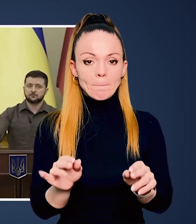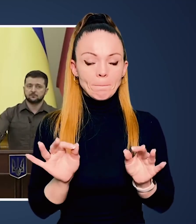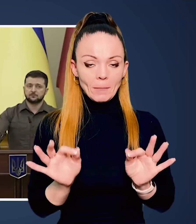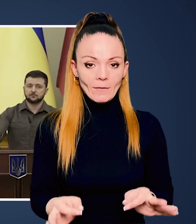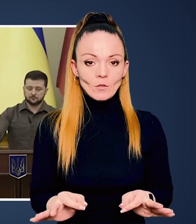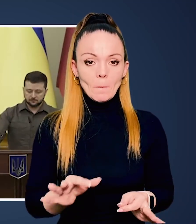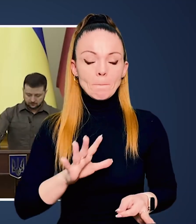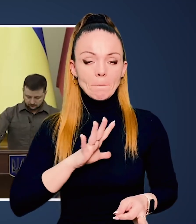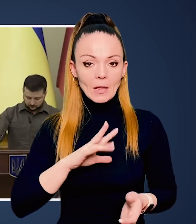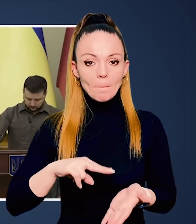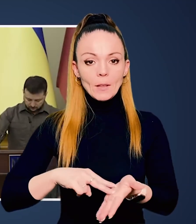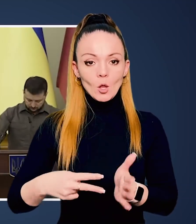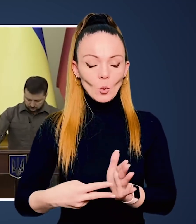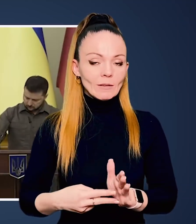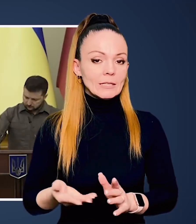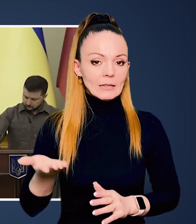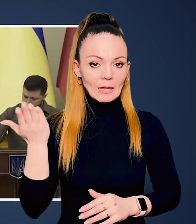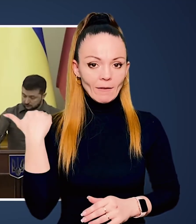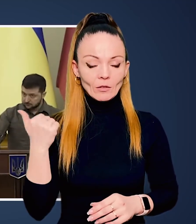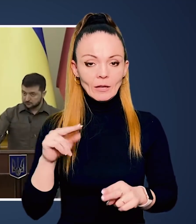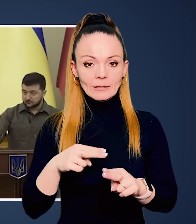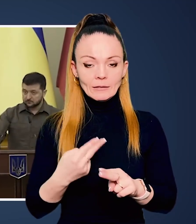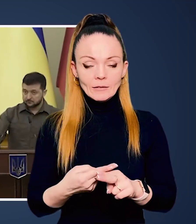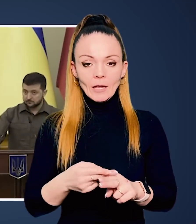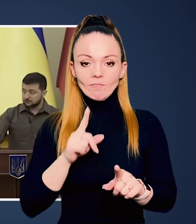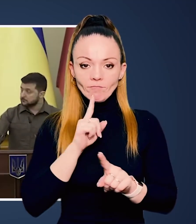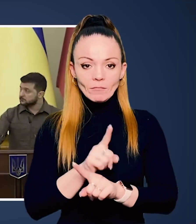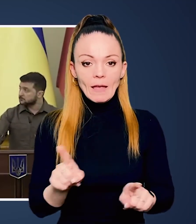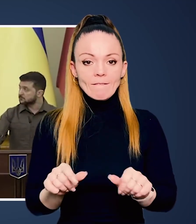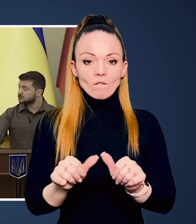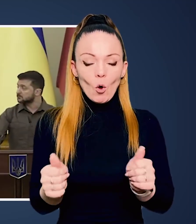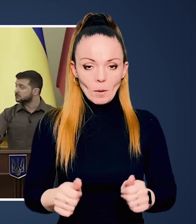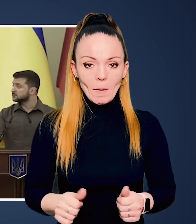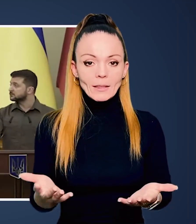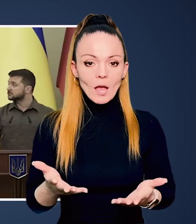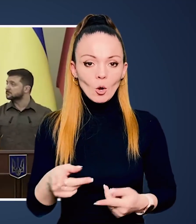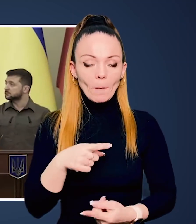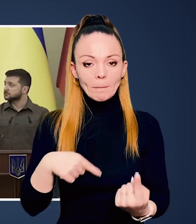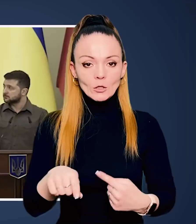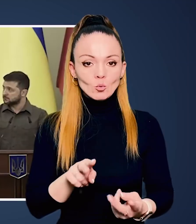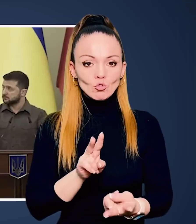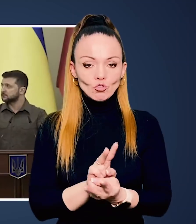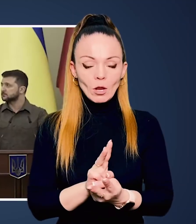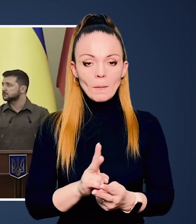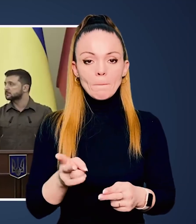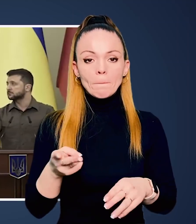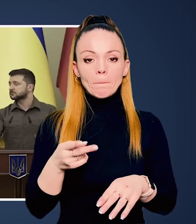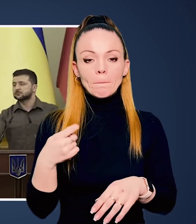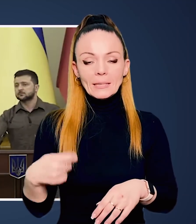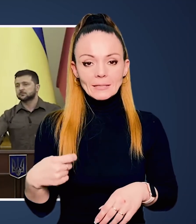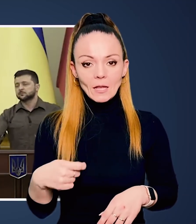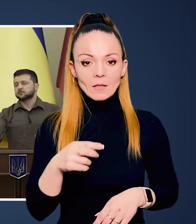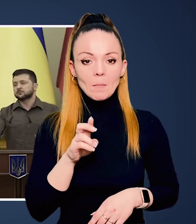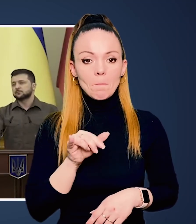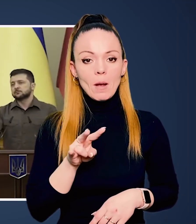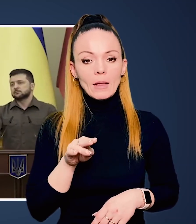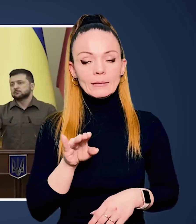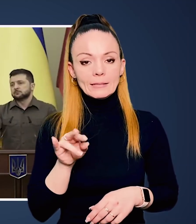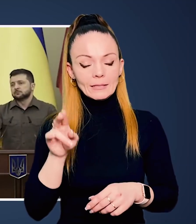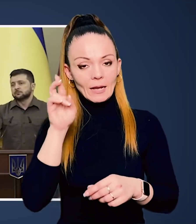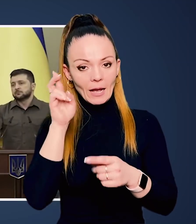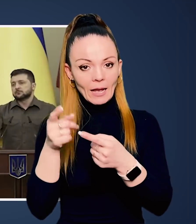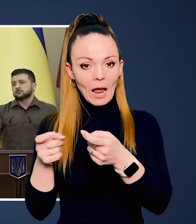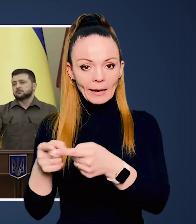кажучи чесно, він був планований віддавна. Це специфічний формат, в якому ми зустрічаємося в